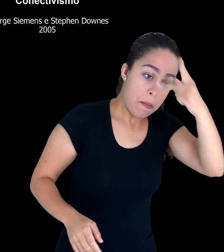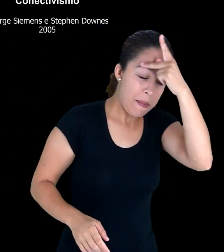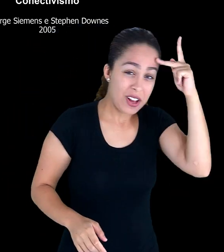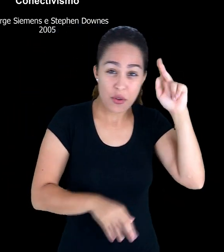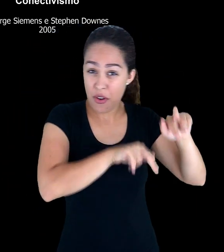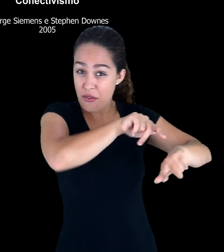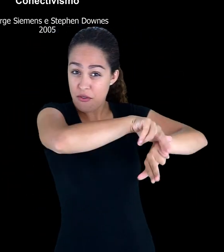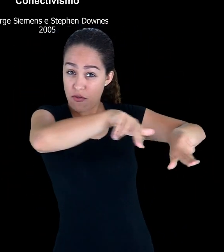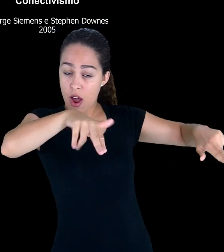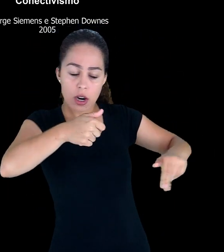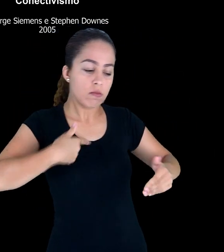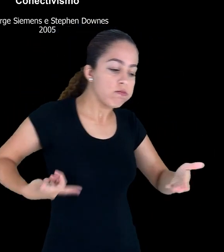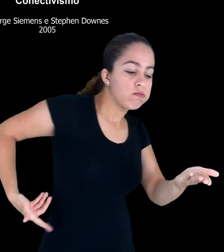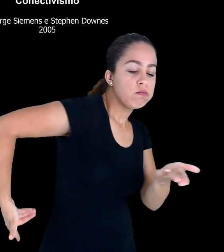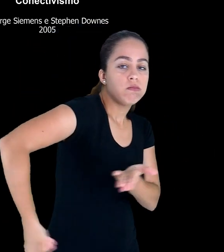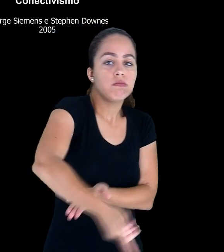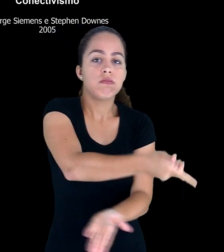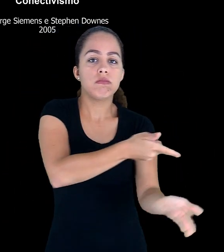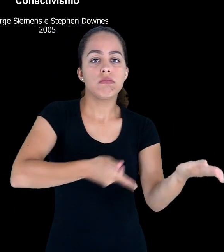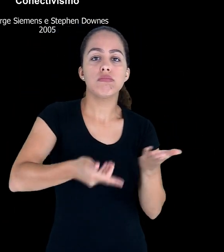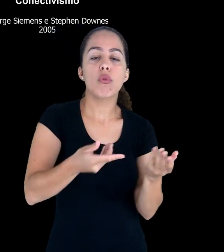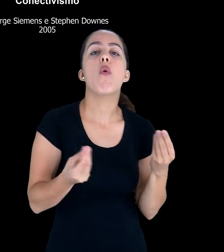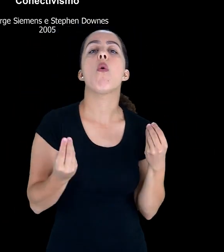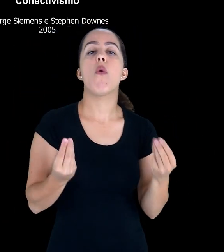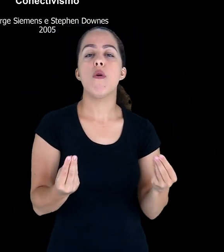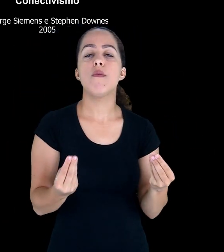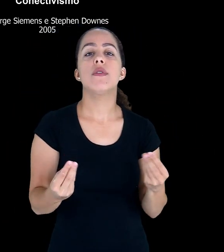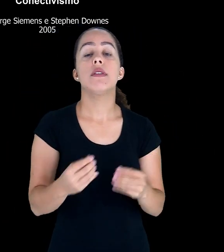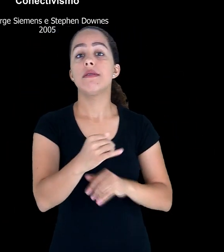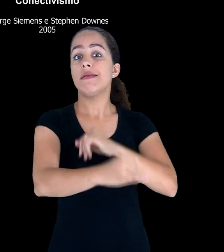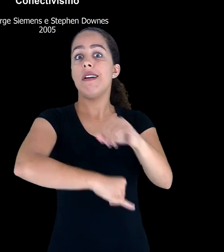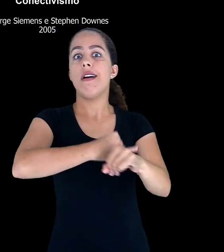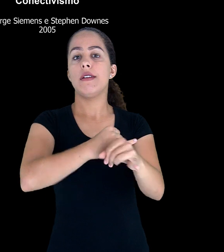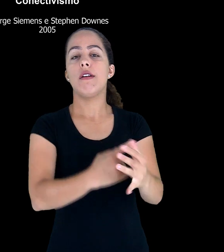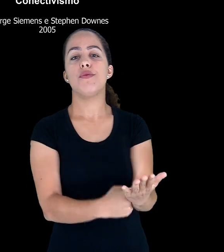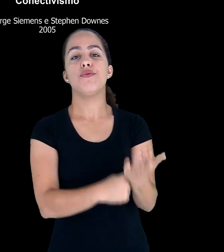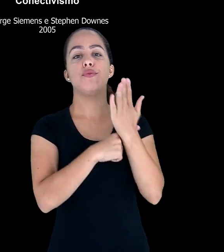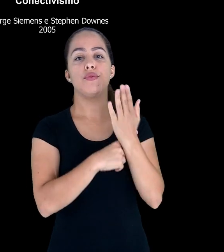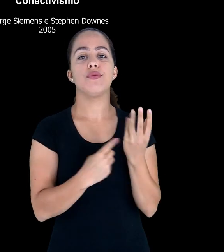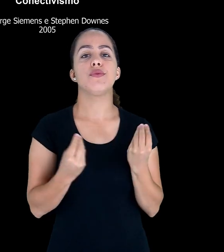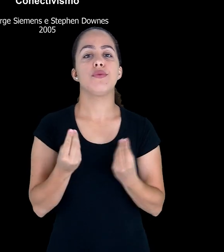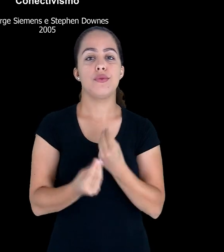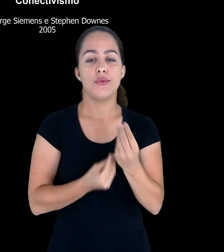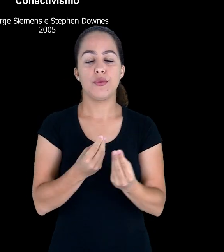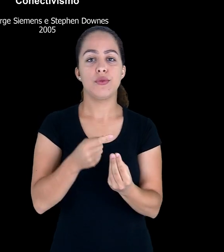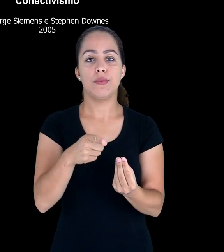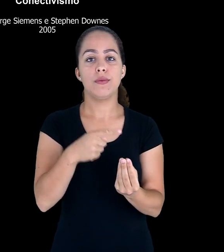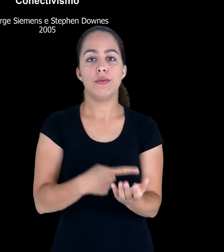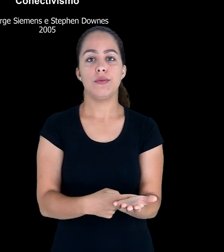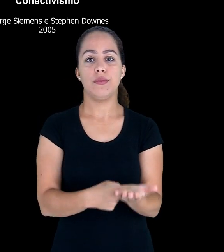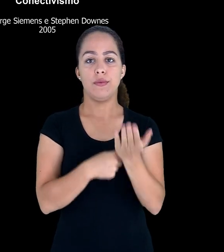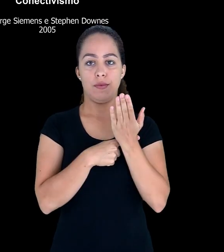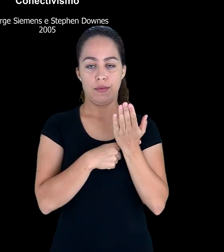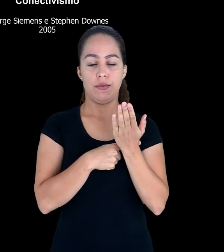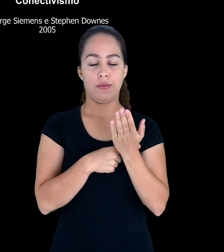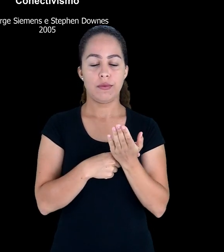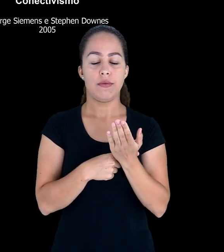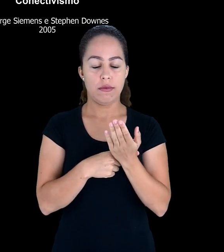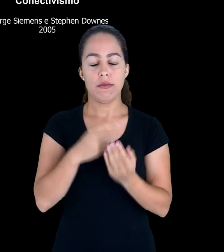conhecimento em rede. Então, a internet, ela muda a natureza do conhecimento na perspectiva do conectivismo. Então, aprender,